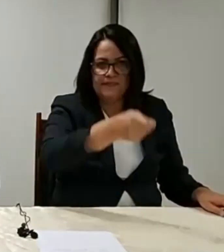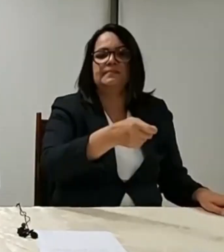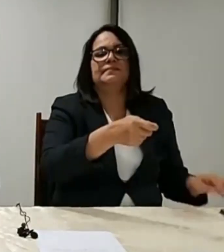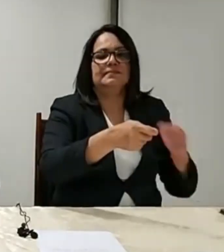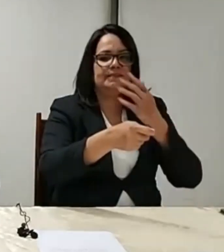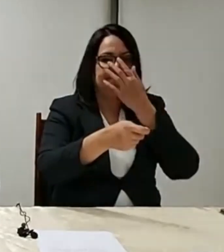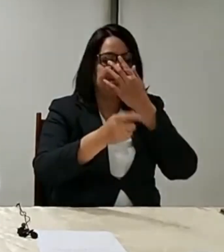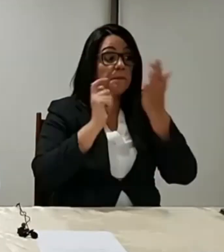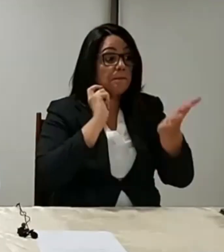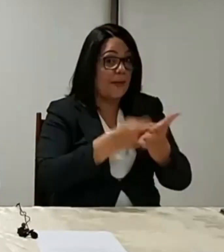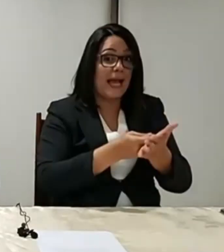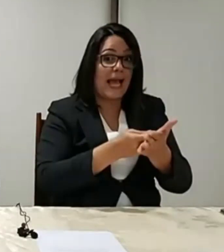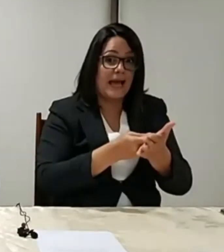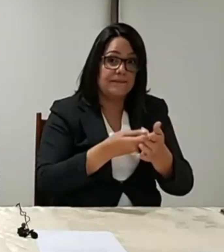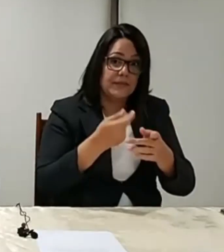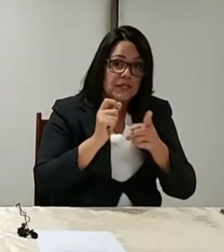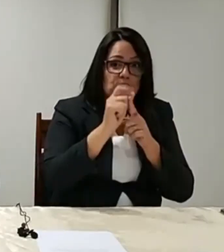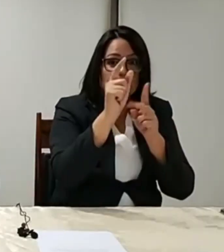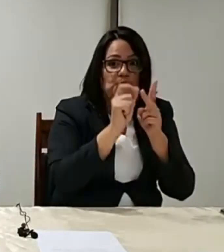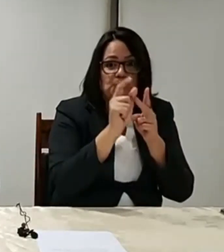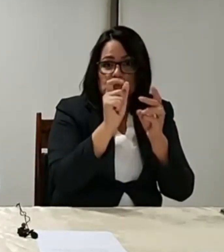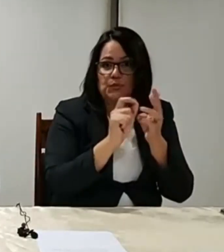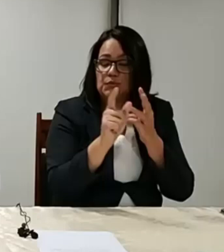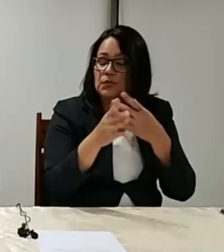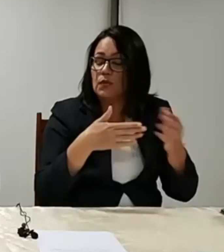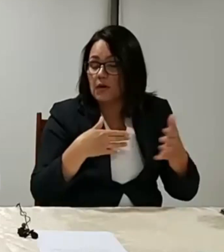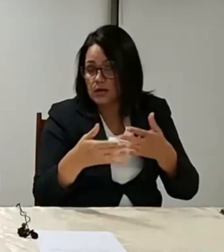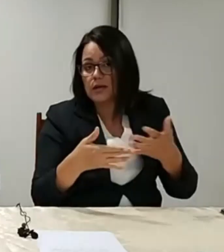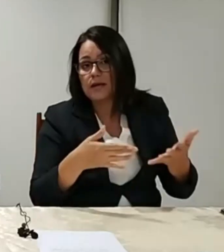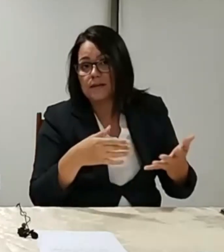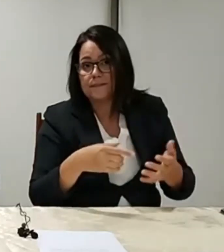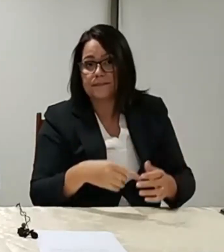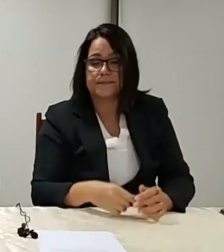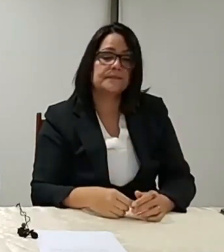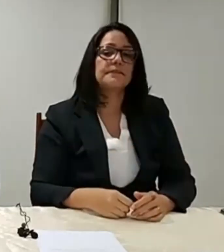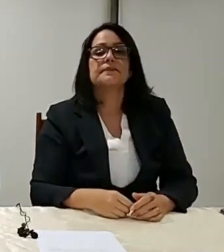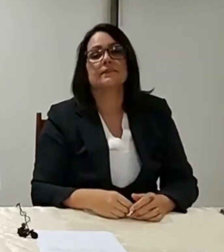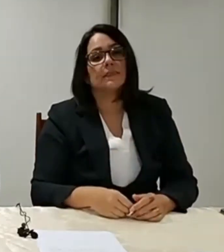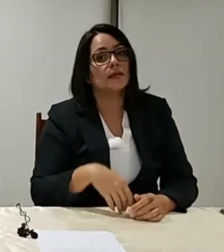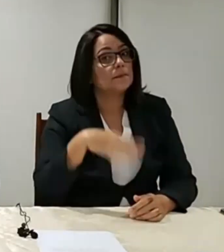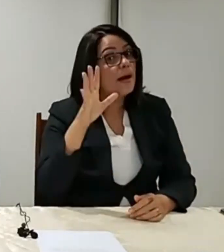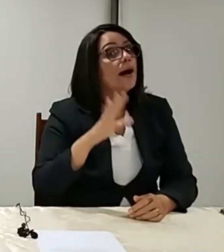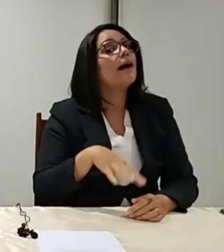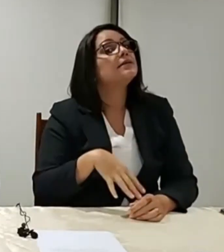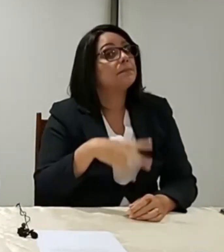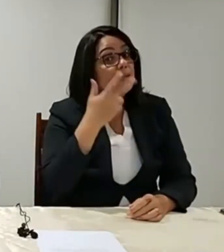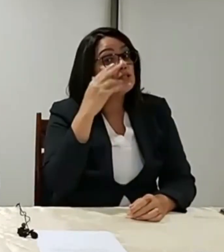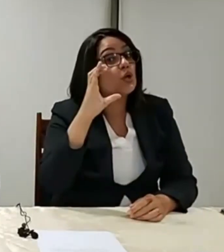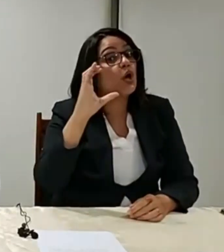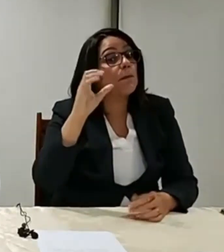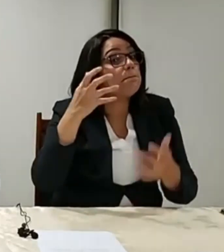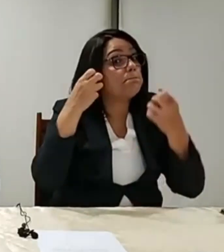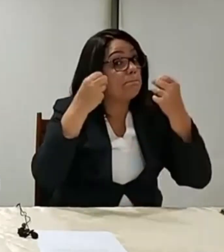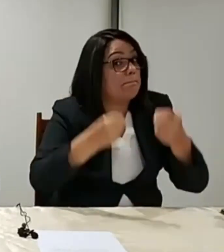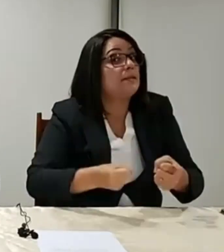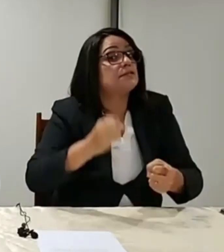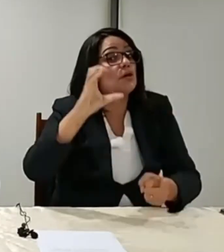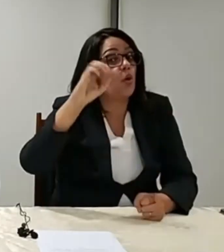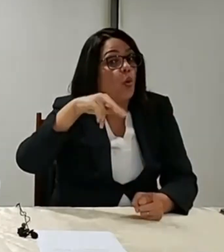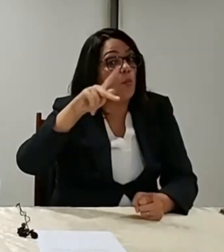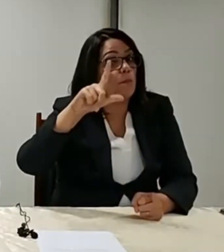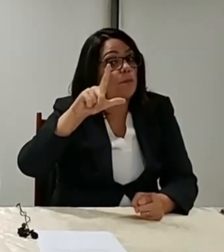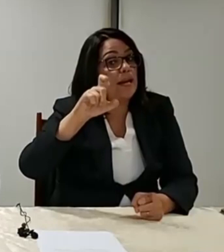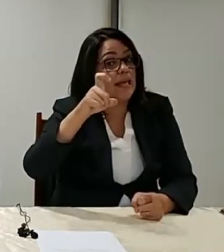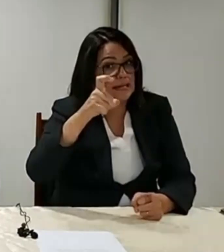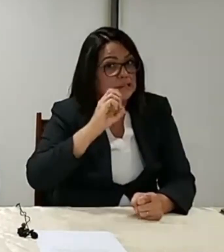o auxílio, qualquer auxílio que seja, é muito mais complexo que parece. Nós, na verdade,